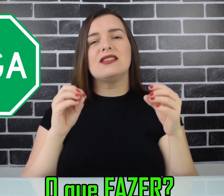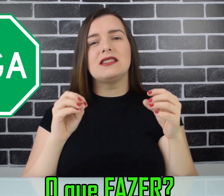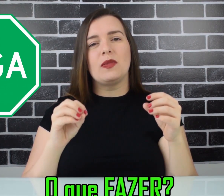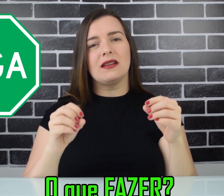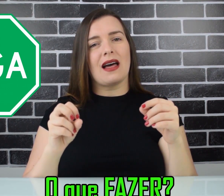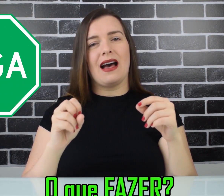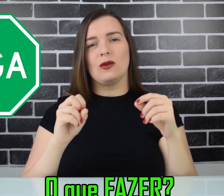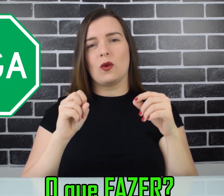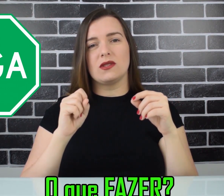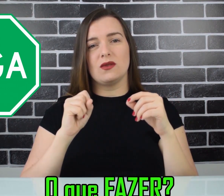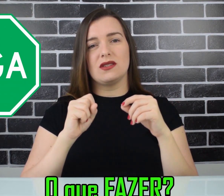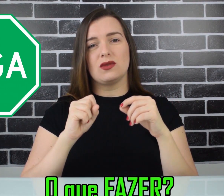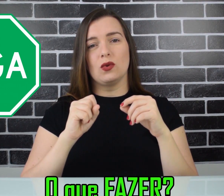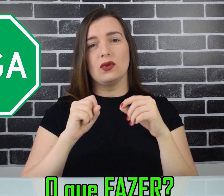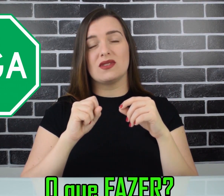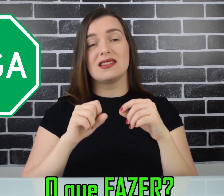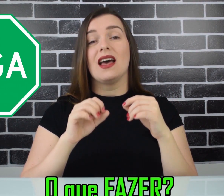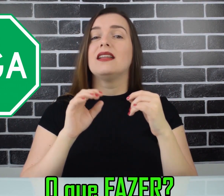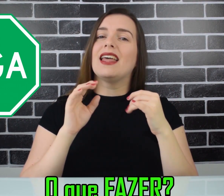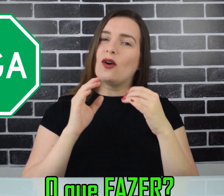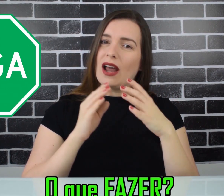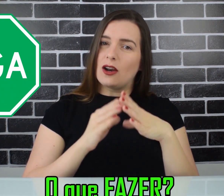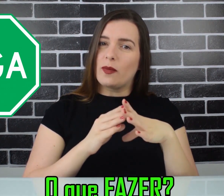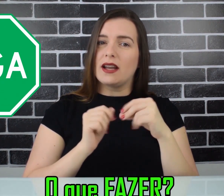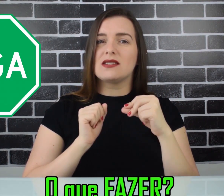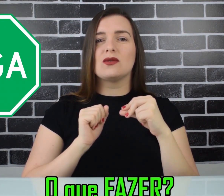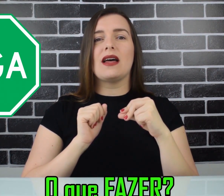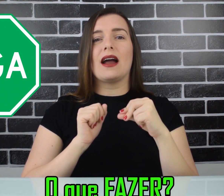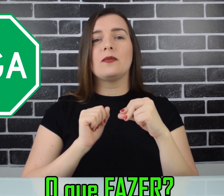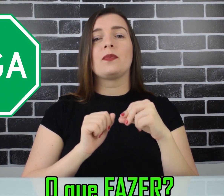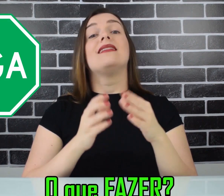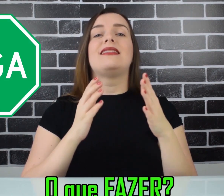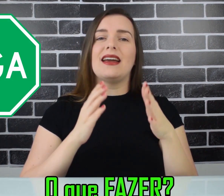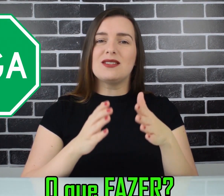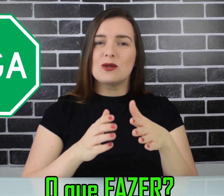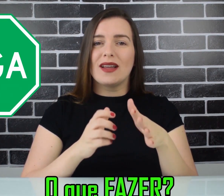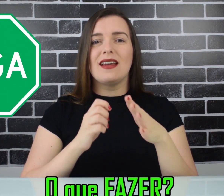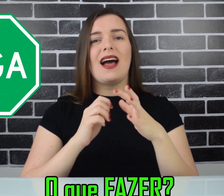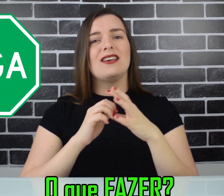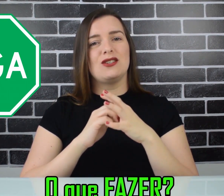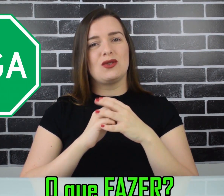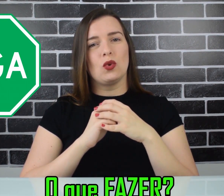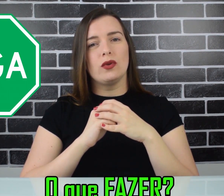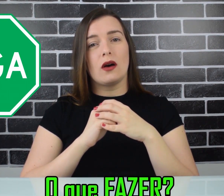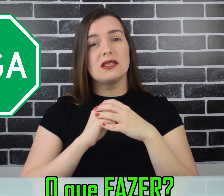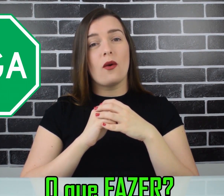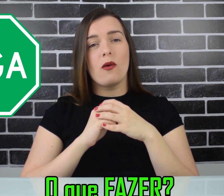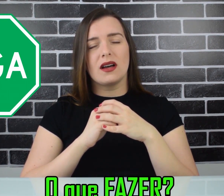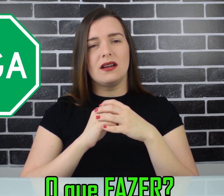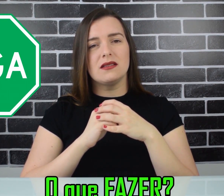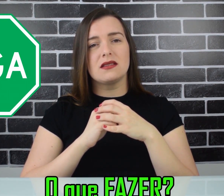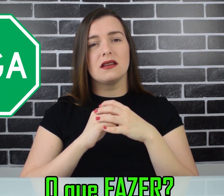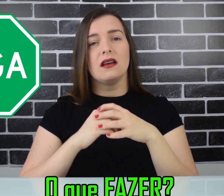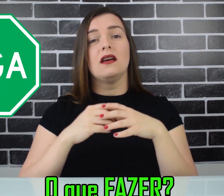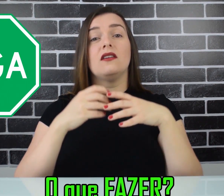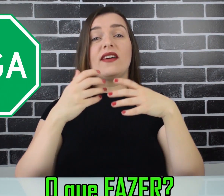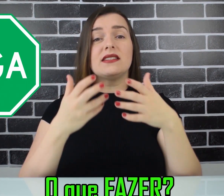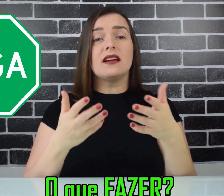disciplinado com seus estudos? Ter horário para estudar? Ter seus materiais de estudo ao seu alcance? Fazer